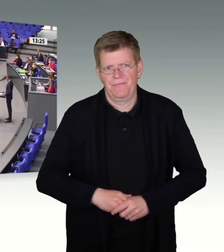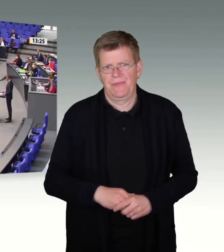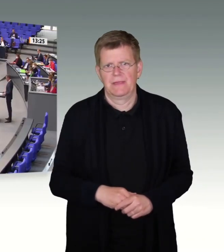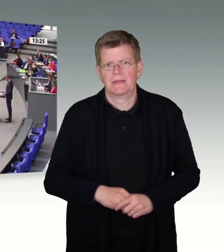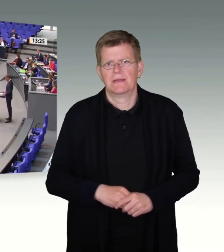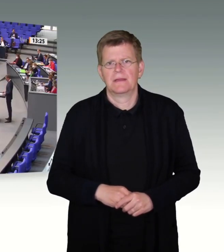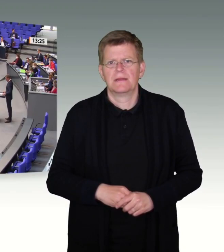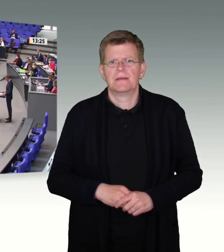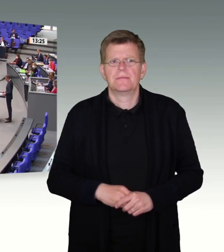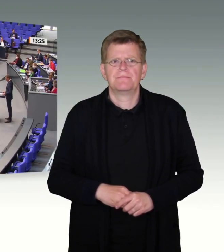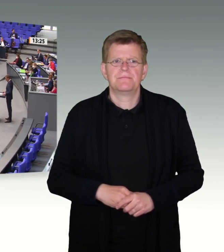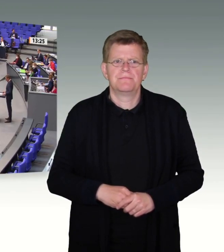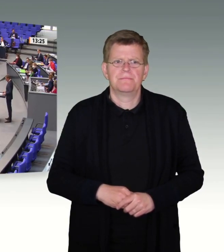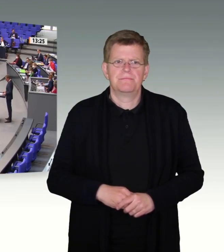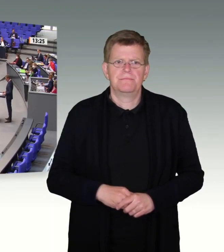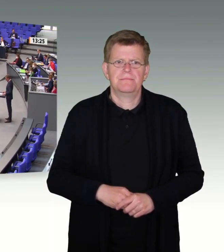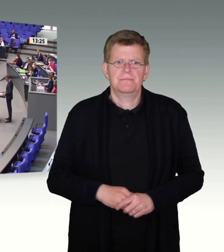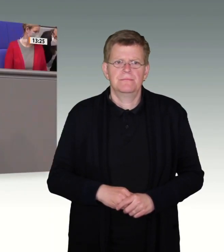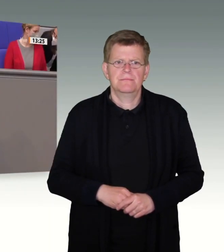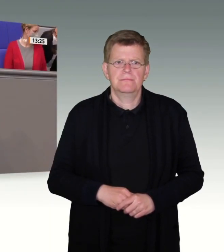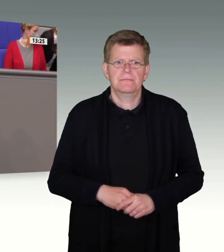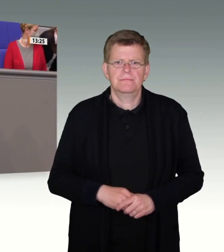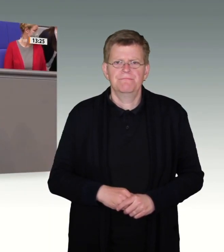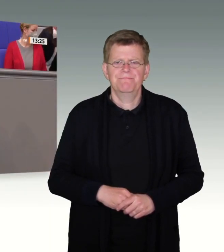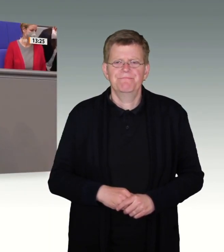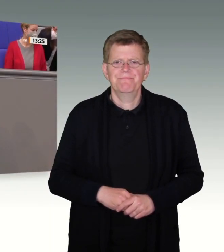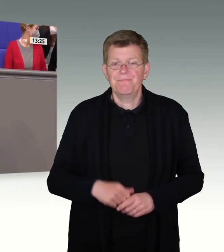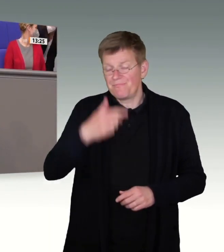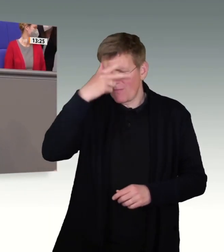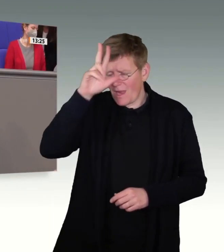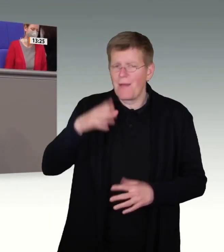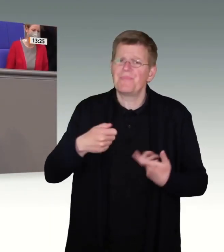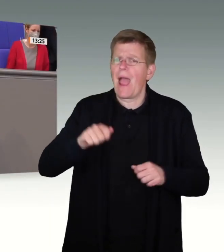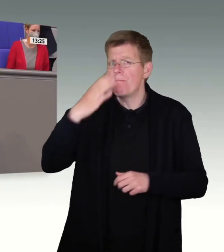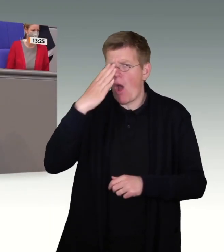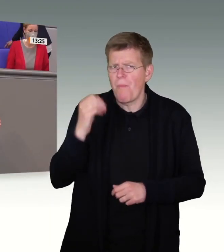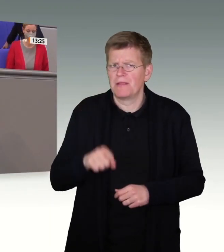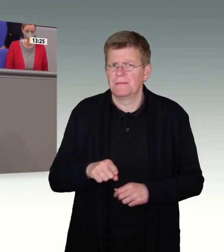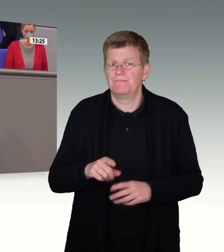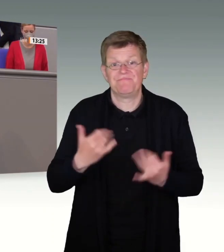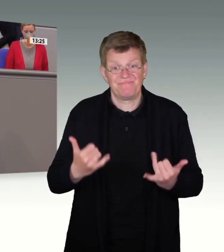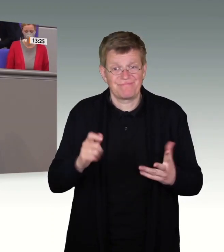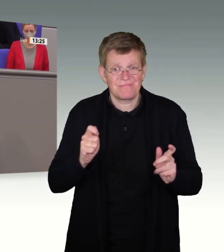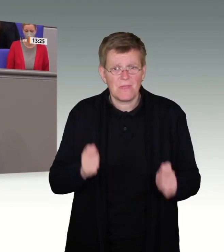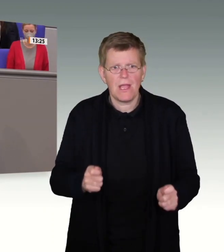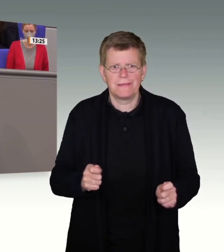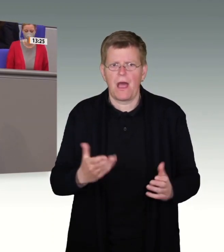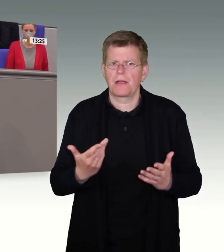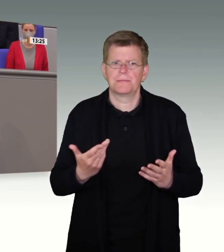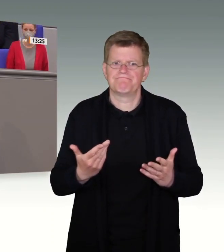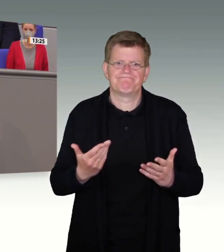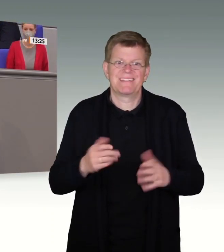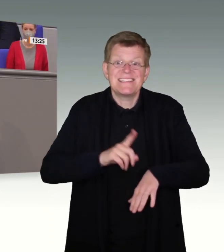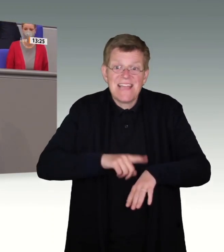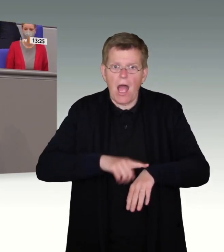Insbesondere, sehr geehrter Herr Baumann, ist der Zeitpunkt dieses Antrages, wie ich finde, ungehörig. Wir erleben zurzeit erneut eine